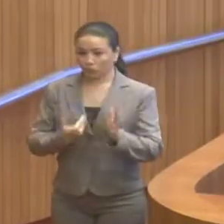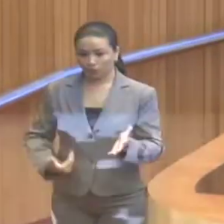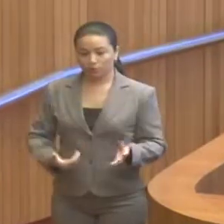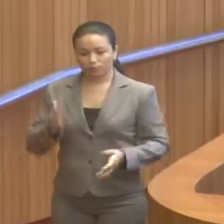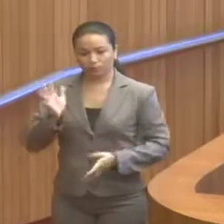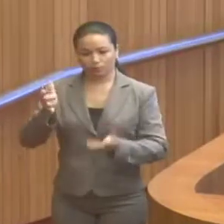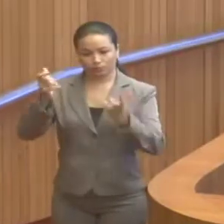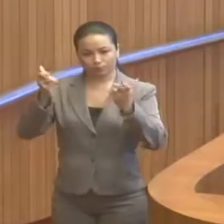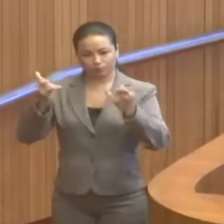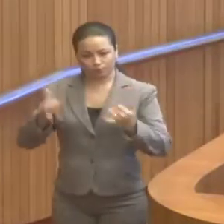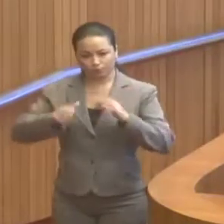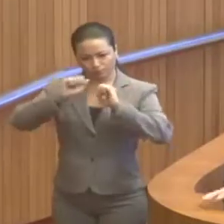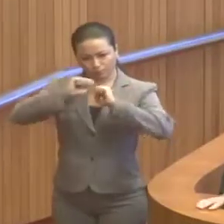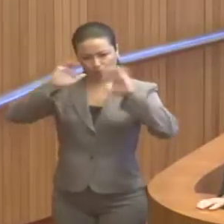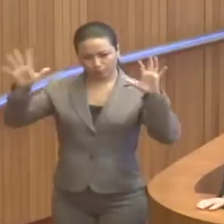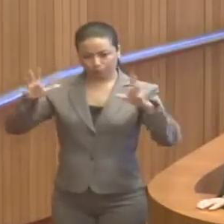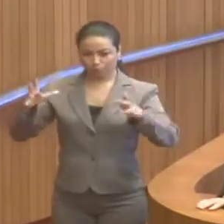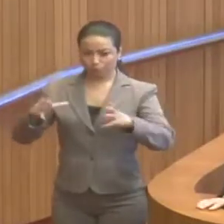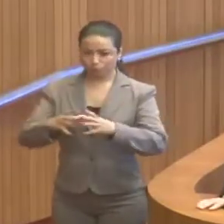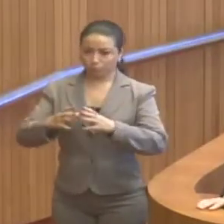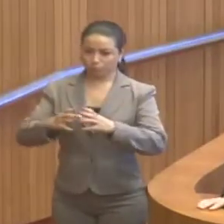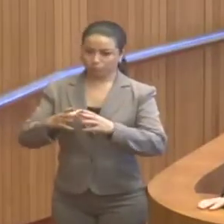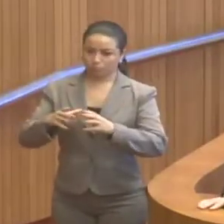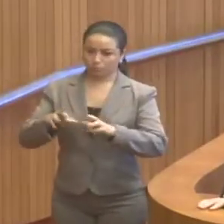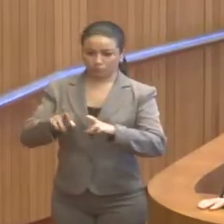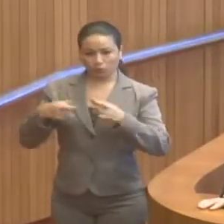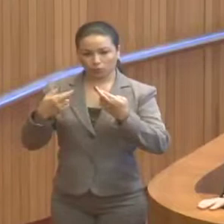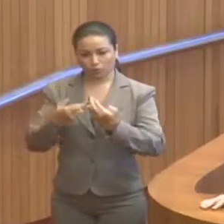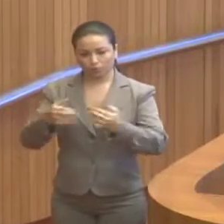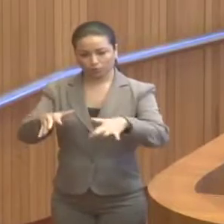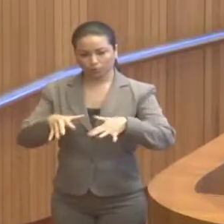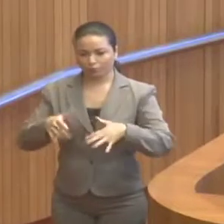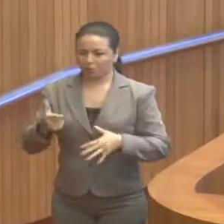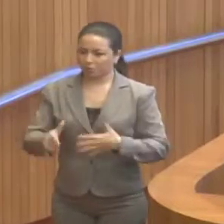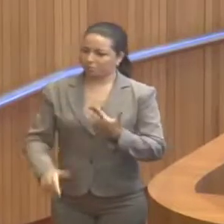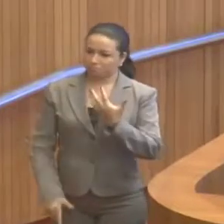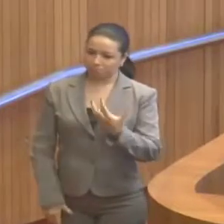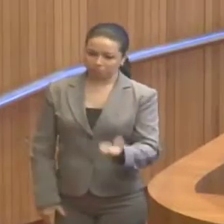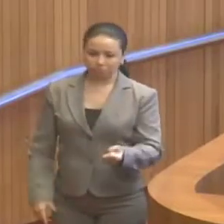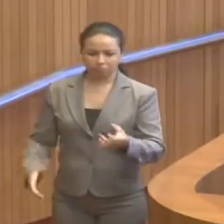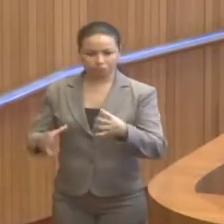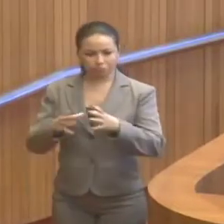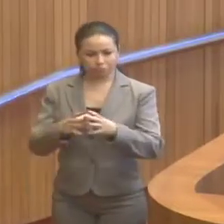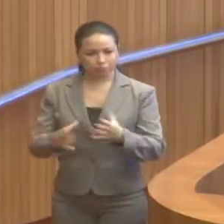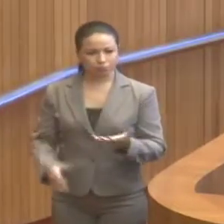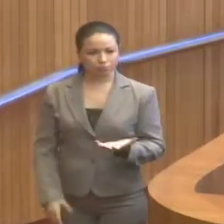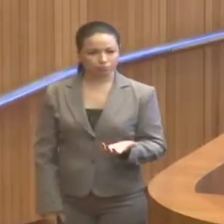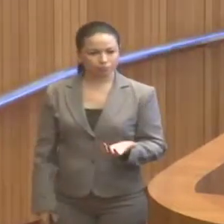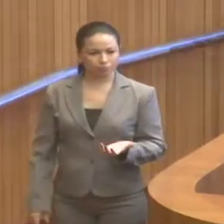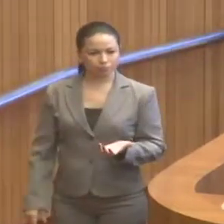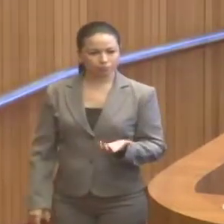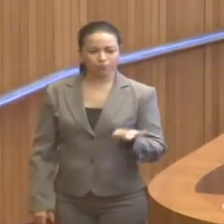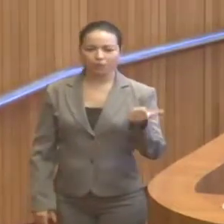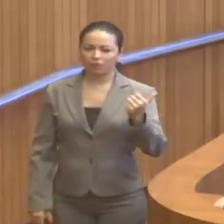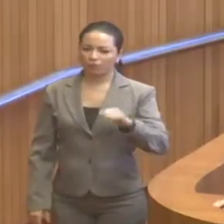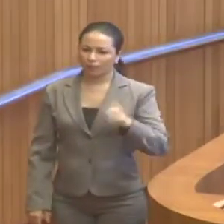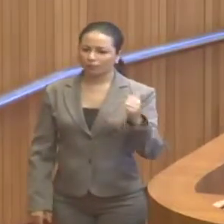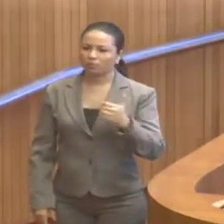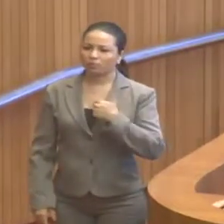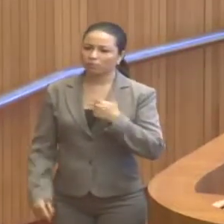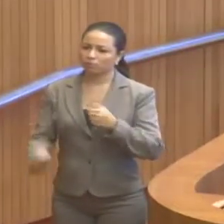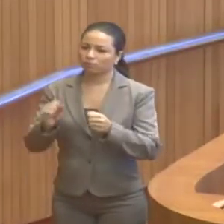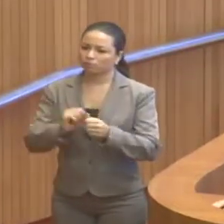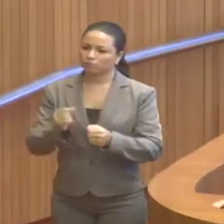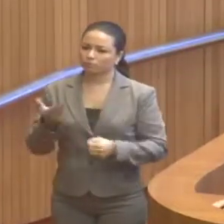foi dito claramente em Assembleia que ela não era satisfatória para a categoria. Que avaliação faço disso?